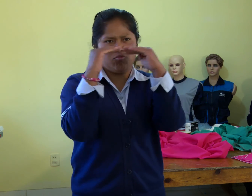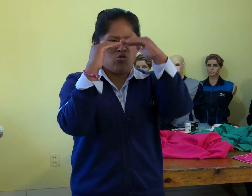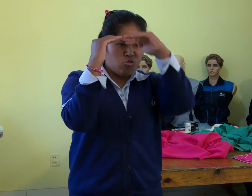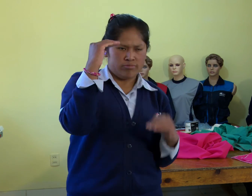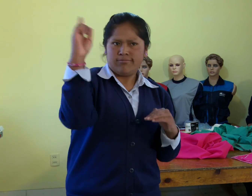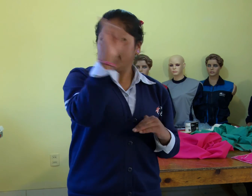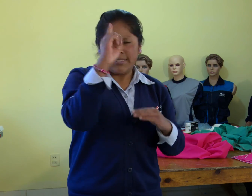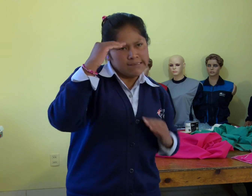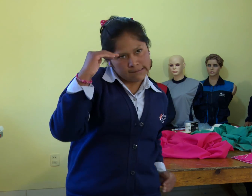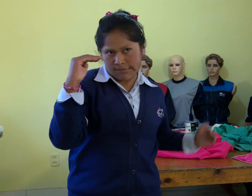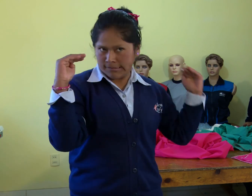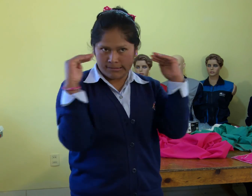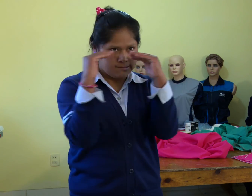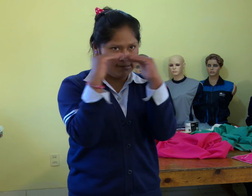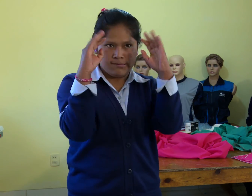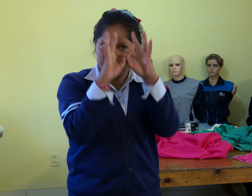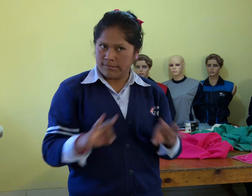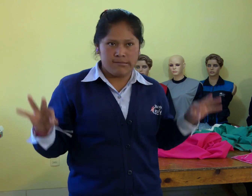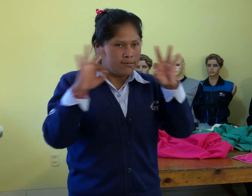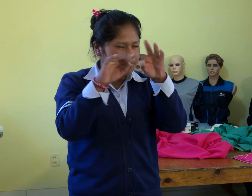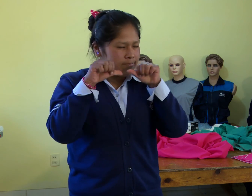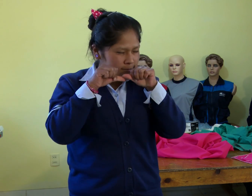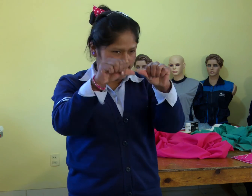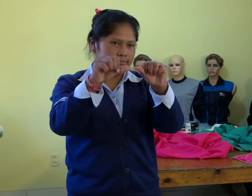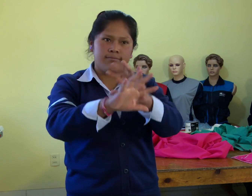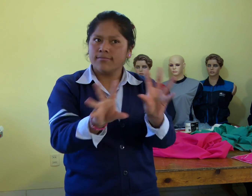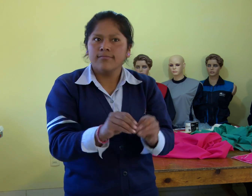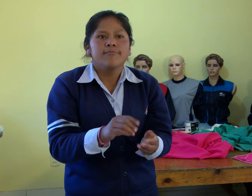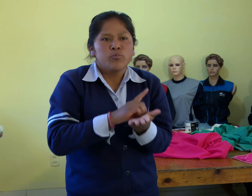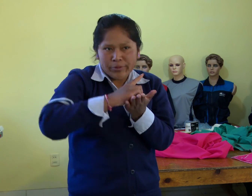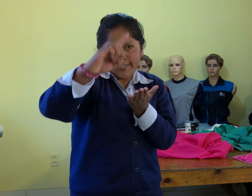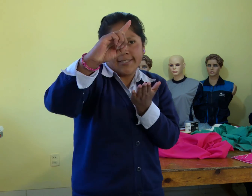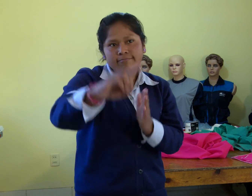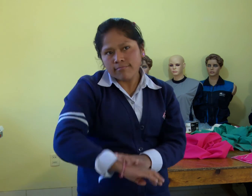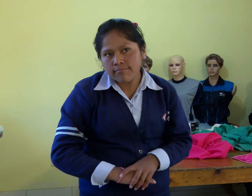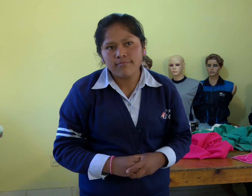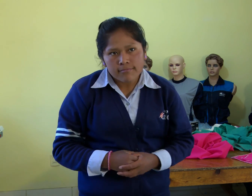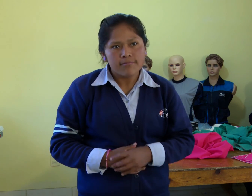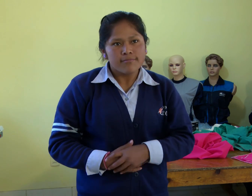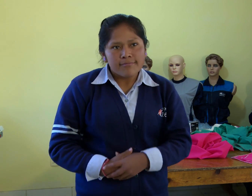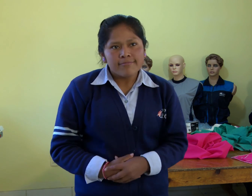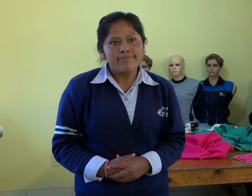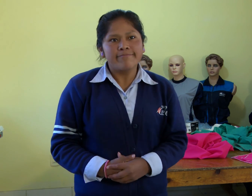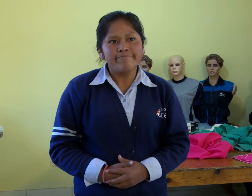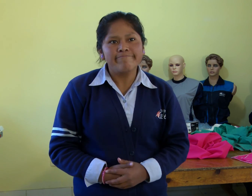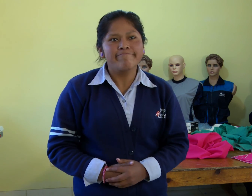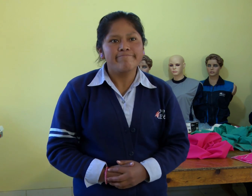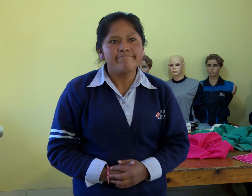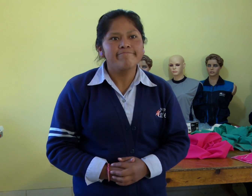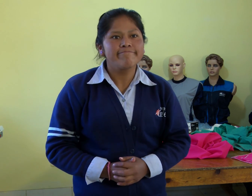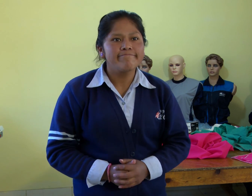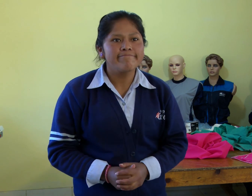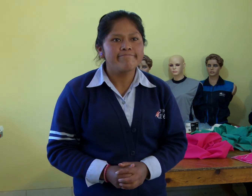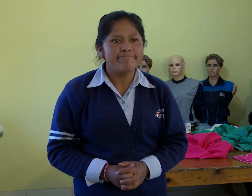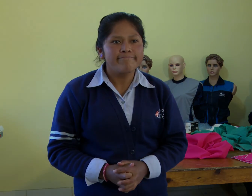universidad, no porque sea sorda haya o discriminación, sino tenemos que tener una igualdad. Eso es lo que quiero, por el derecho.